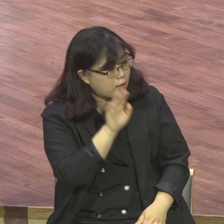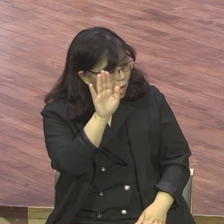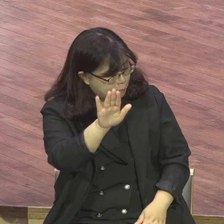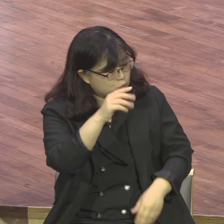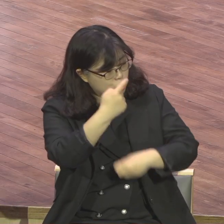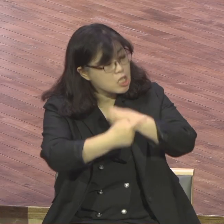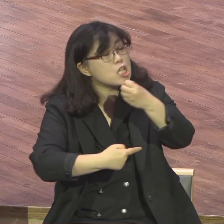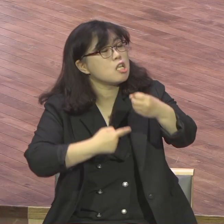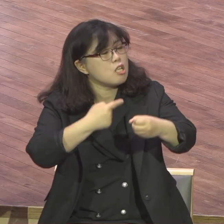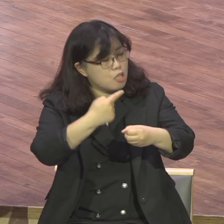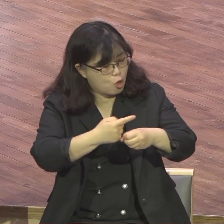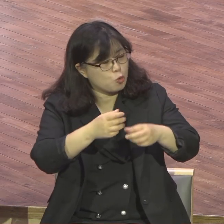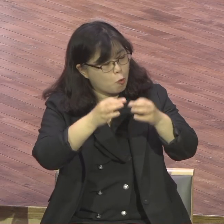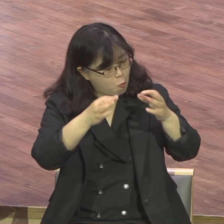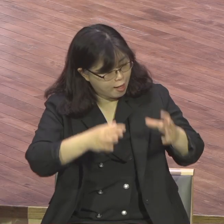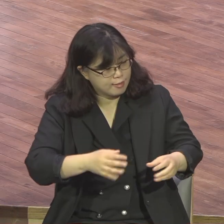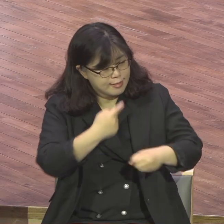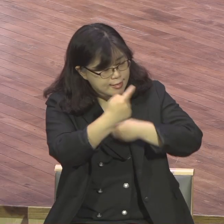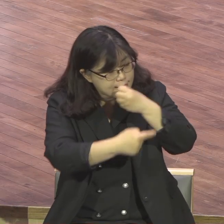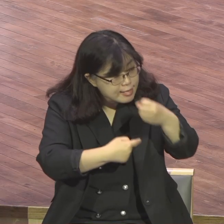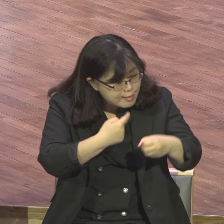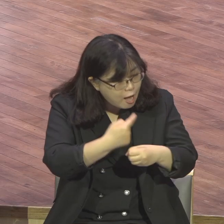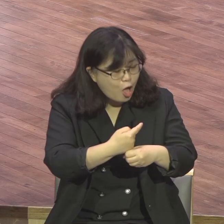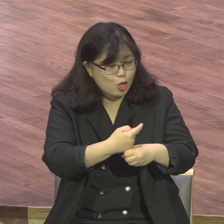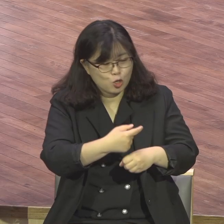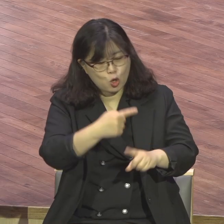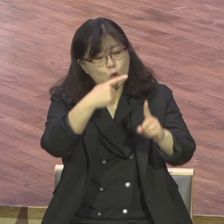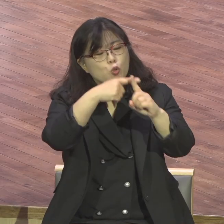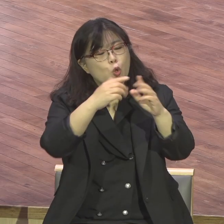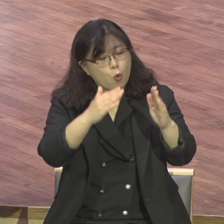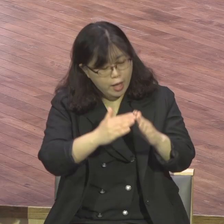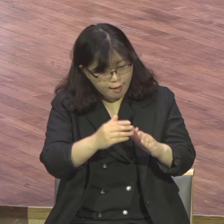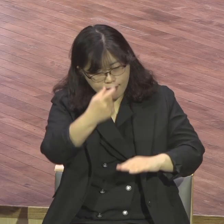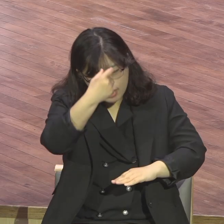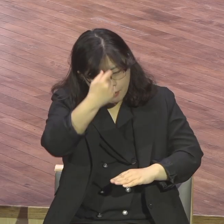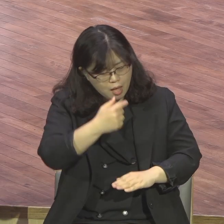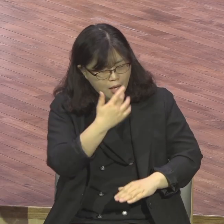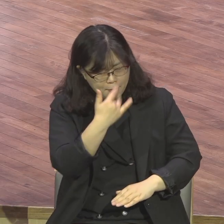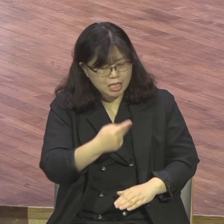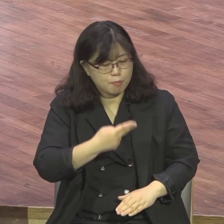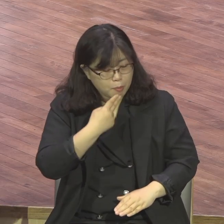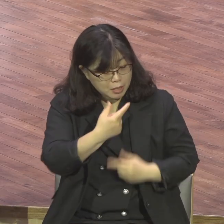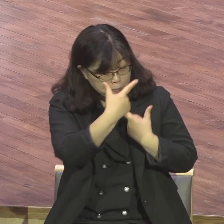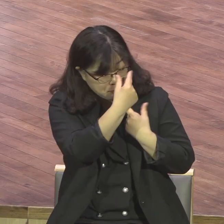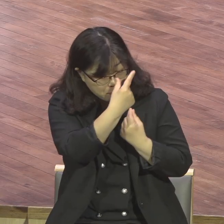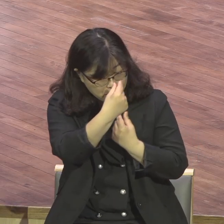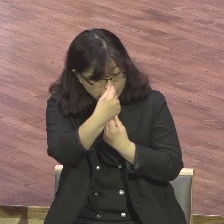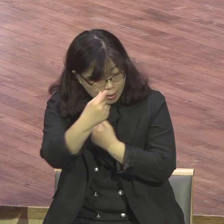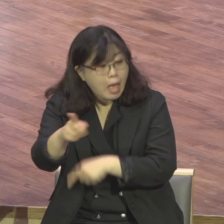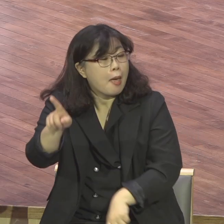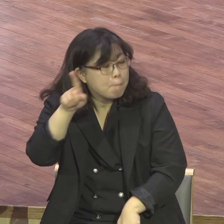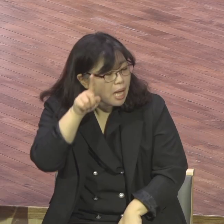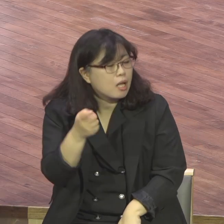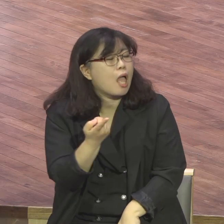교회 정규예배 하나도 빠지지 말고 예배에 집중해보라 라는 그